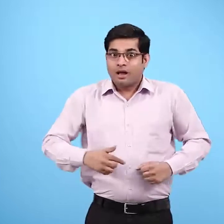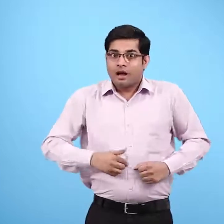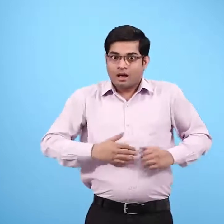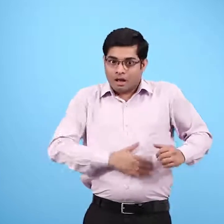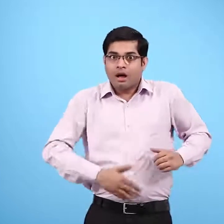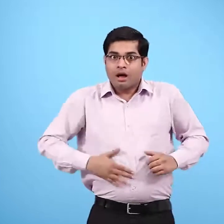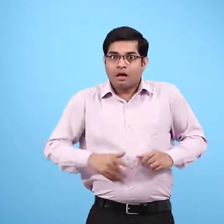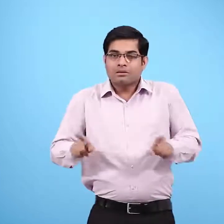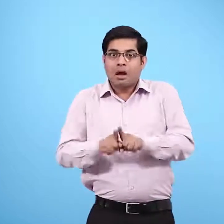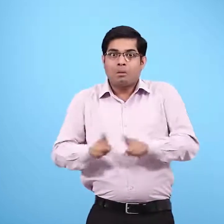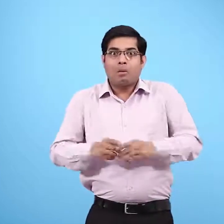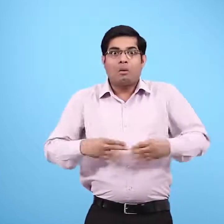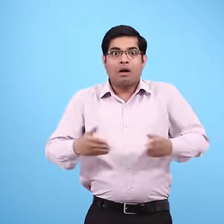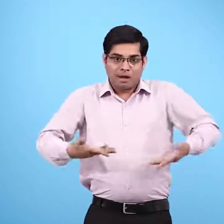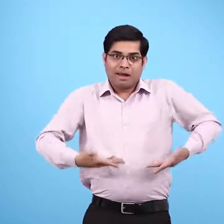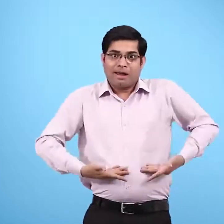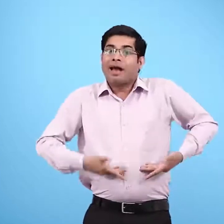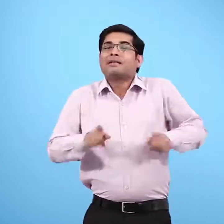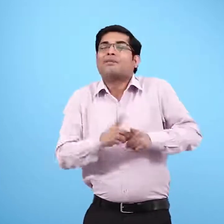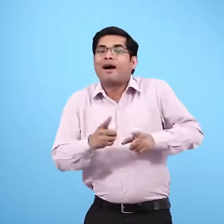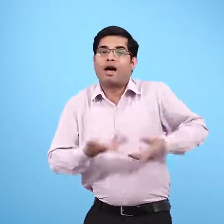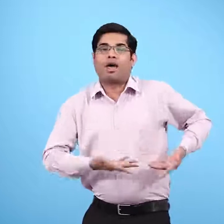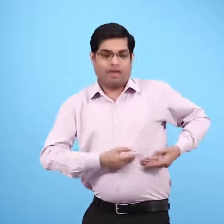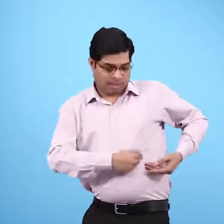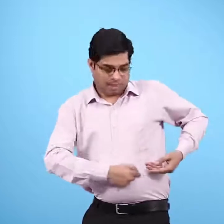खिड़की जैसे छेद वाले पेट की